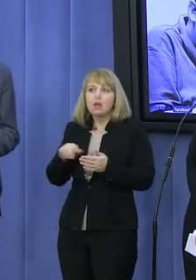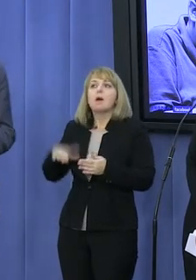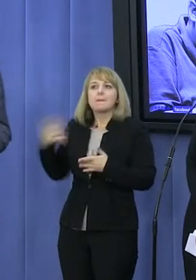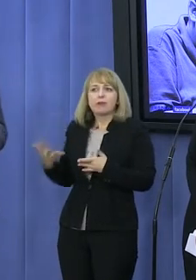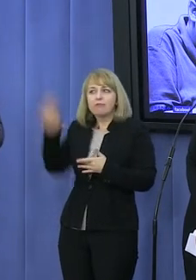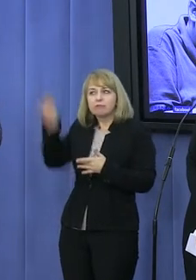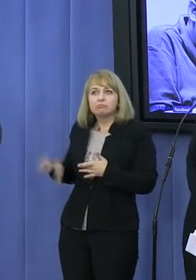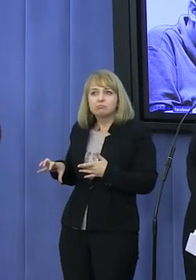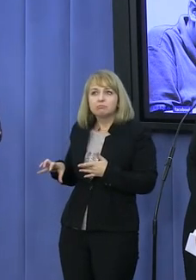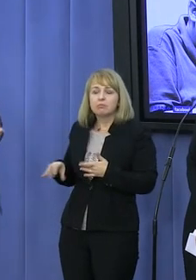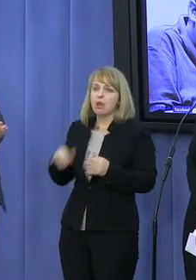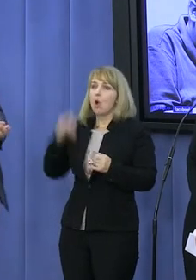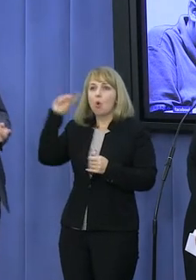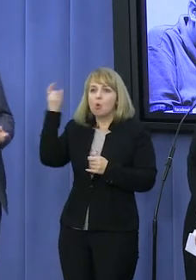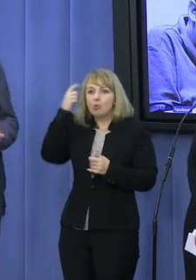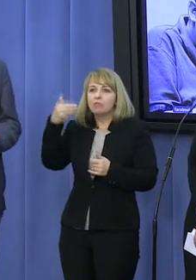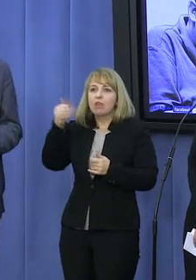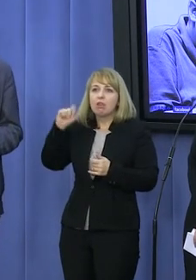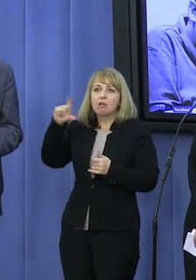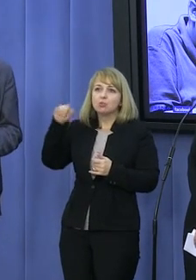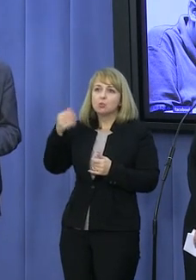prawicowe, nacjonalistyczne,